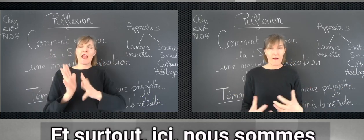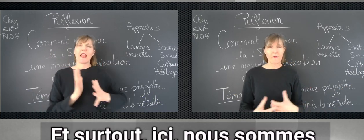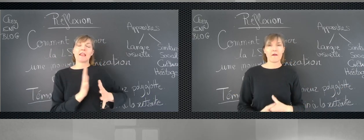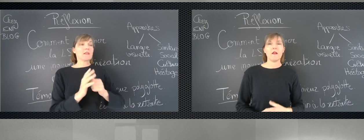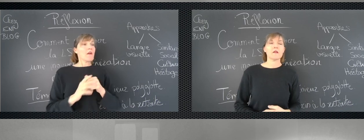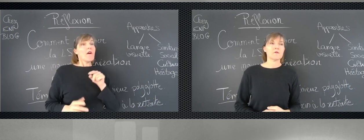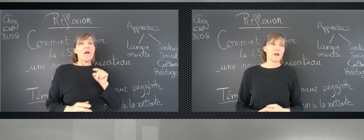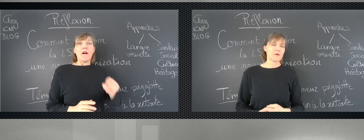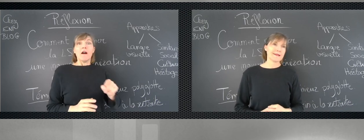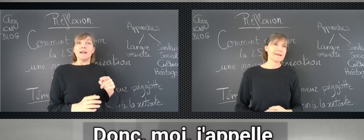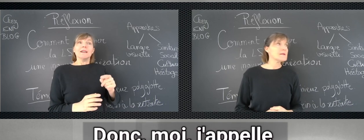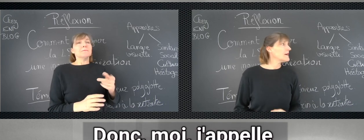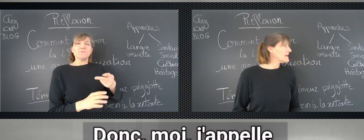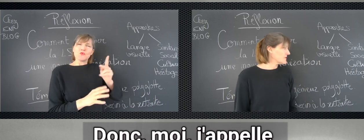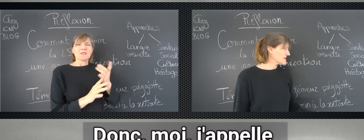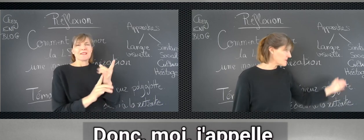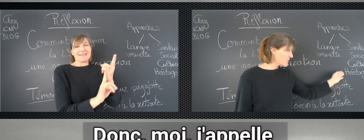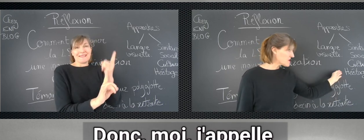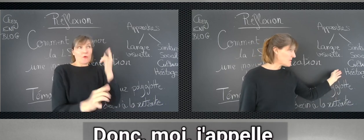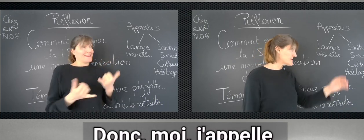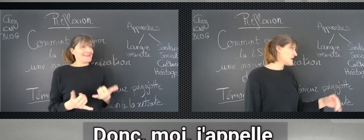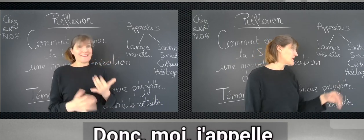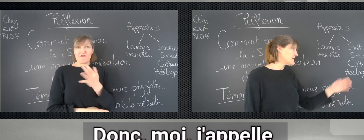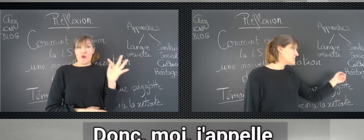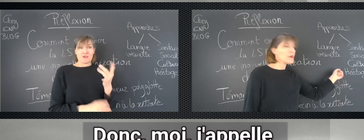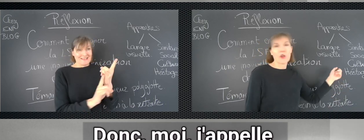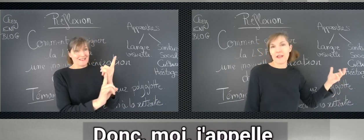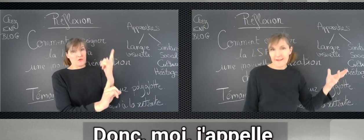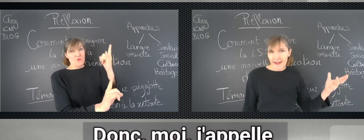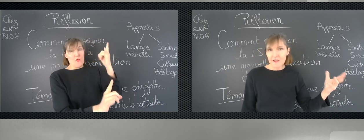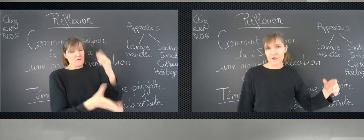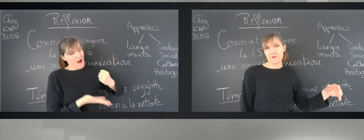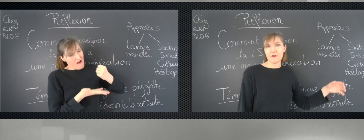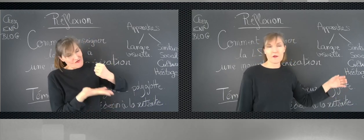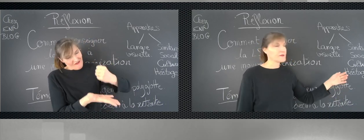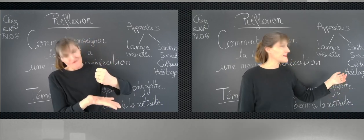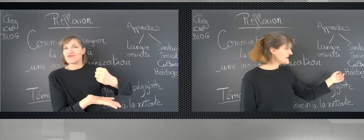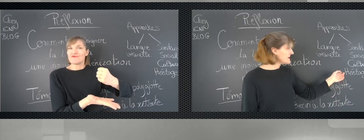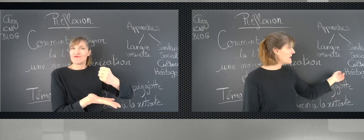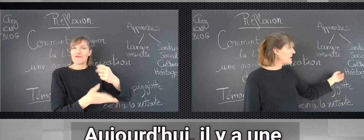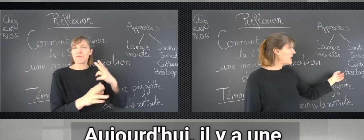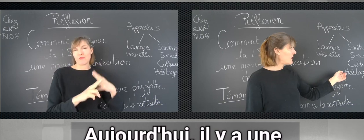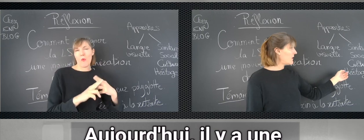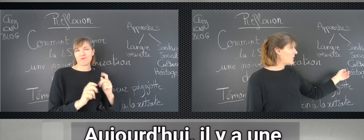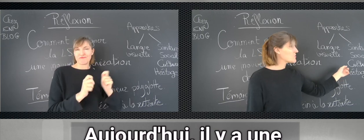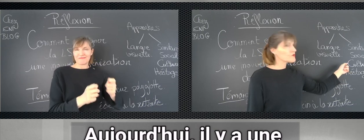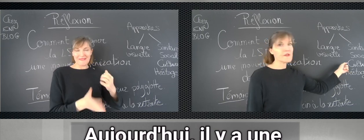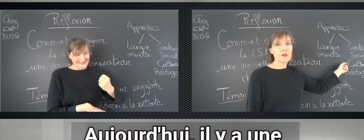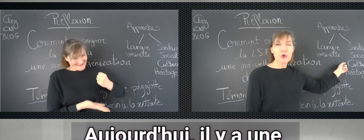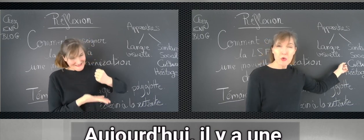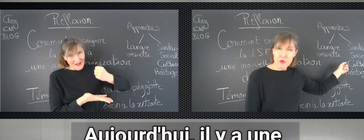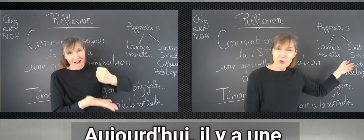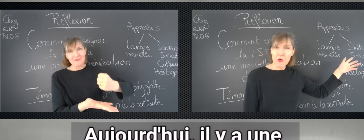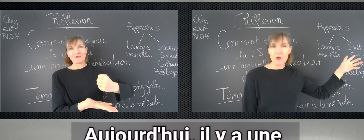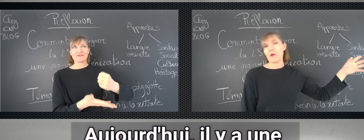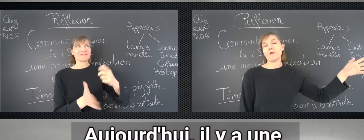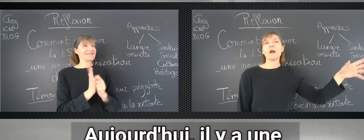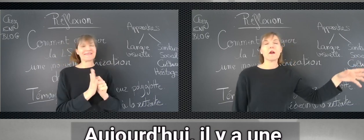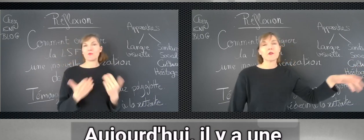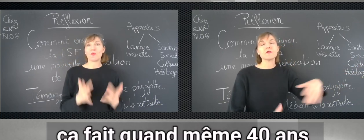de la langue des signes. Donc, moi, j'ai appelé ça un héritage de la langue des signes. Aujourd'hui, il y une culture. Quand je dis